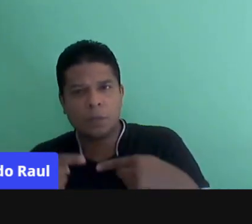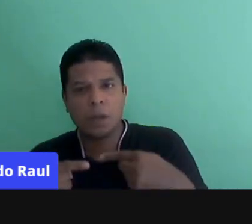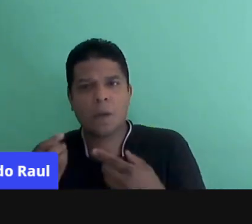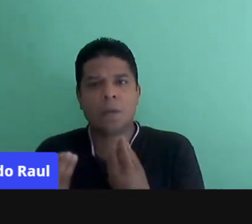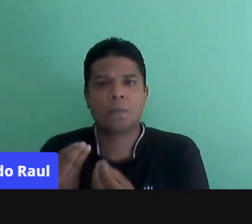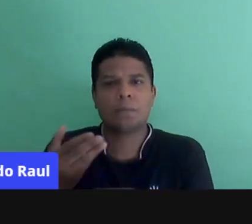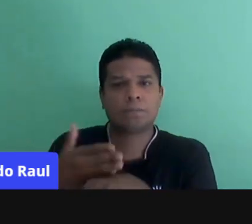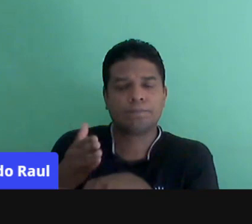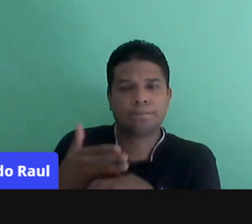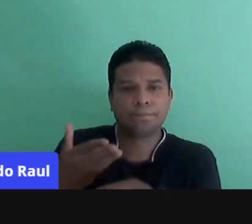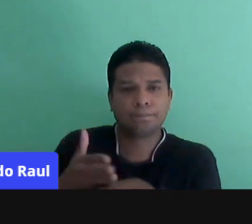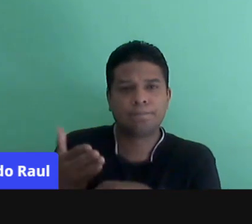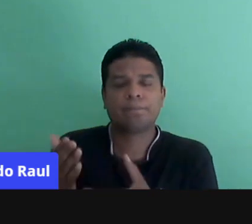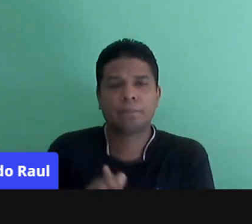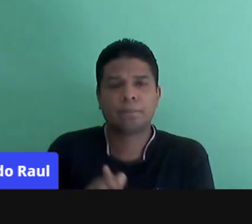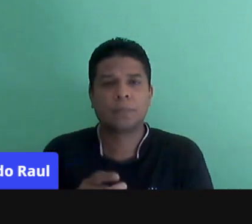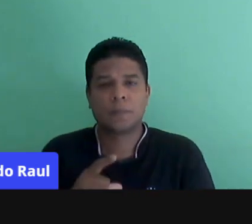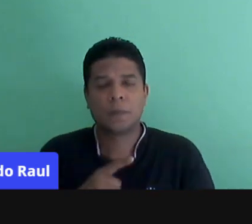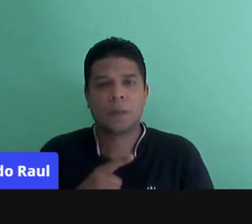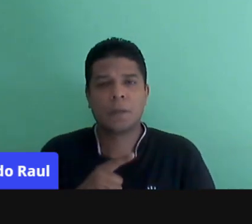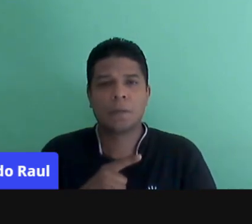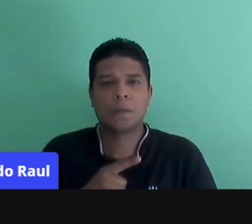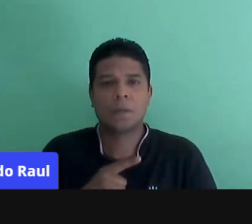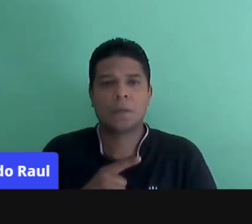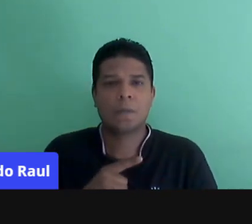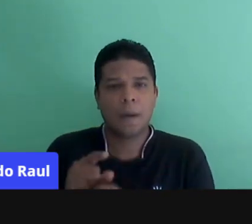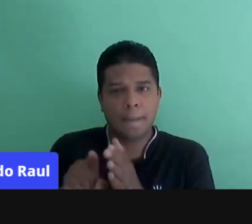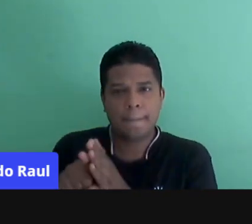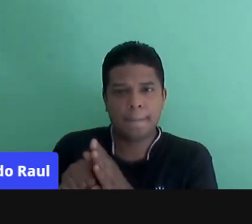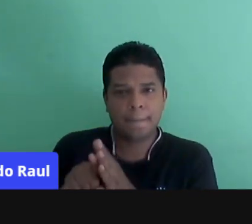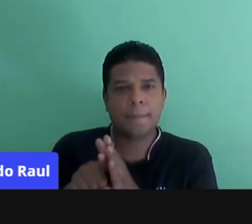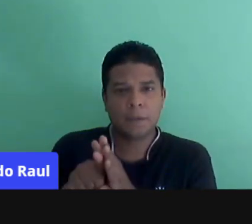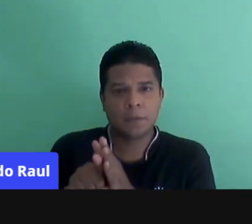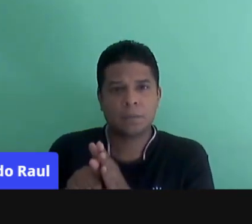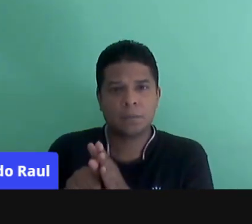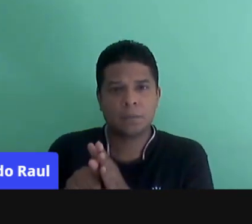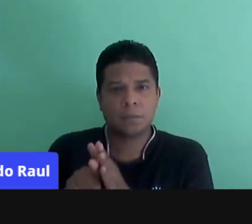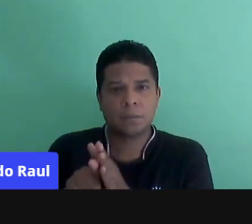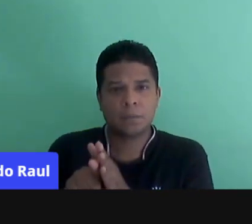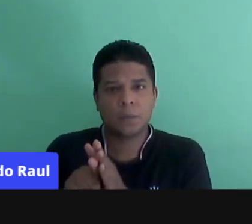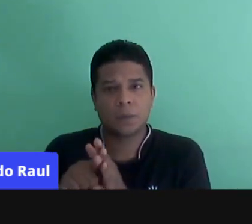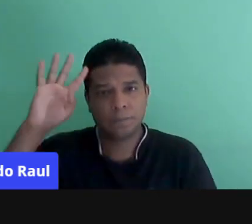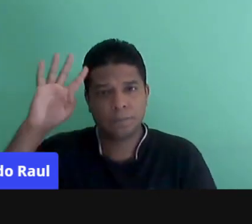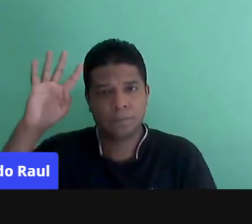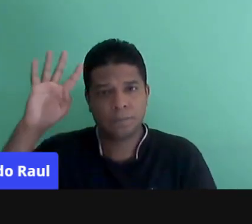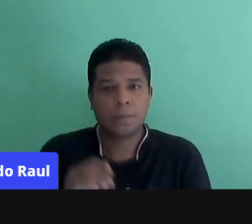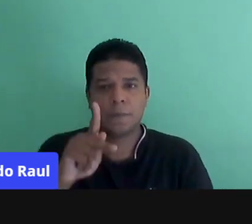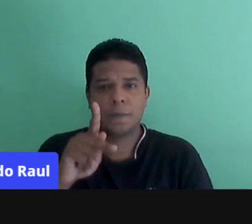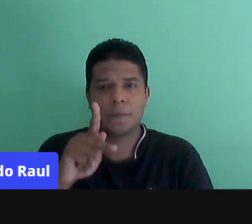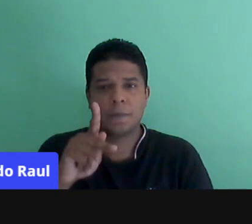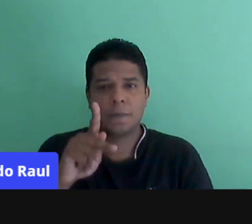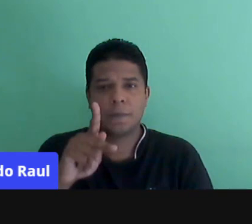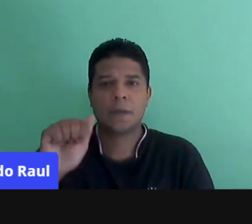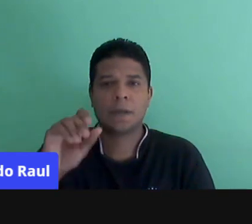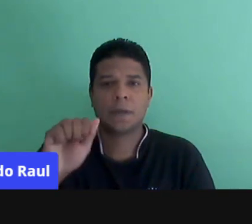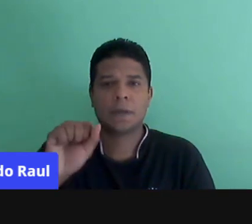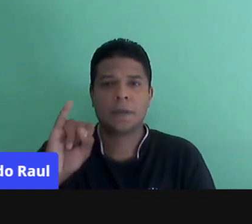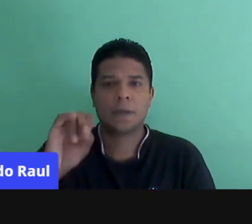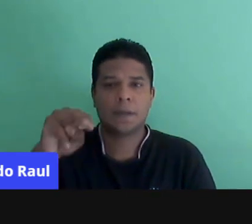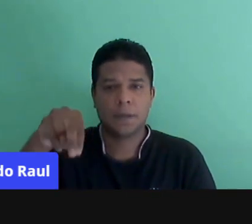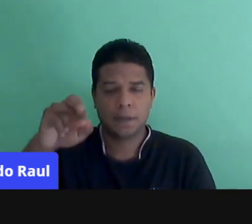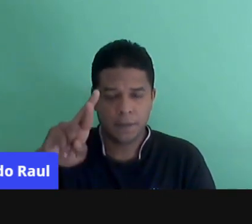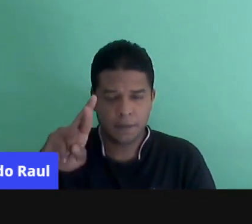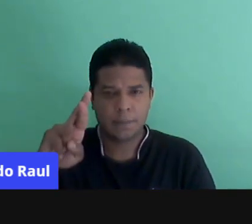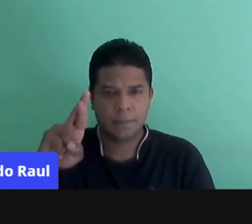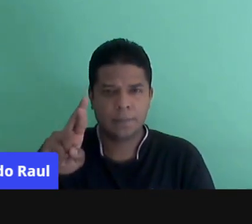dialógica. Nós temos uma pesquisadora, que eu gosto muito dos escritos, a professora Adair Nacrato, Adair Mendes